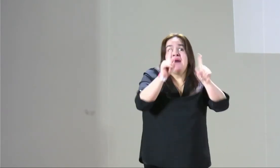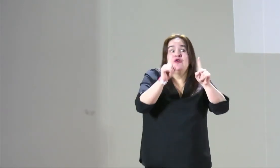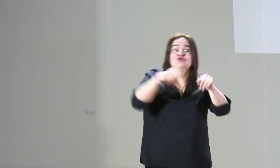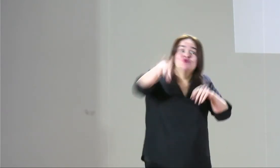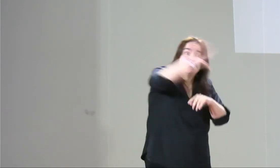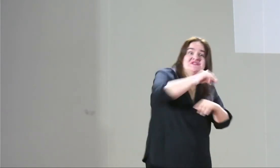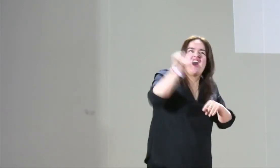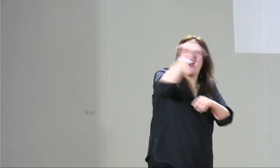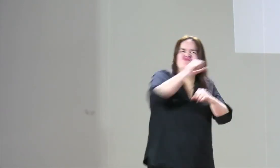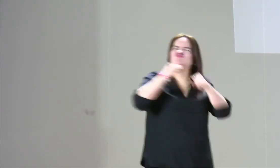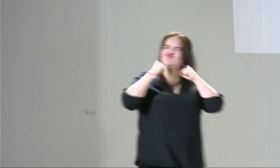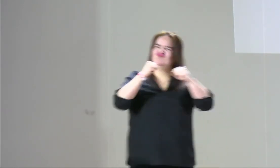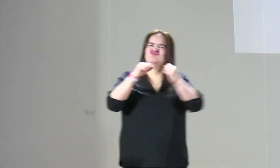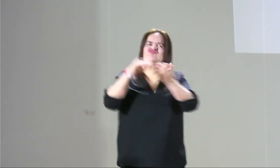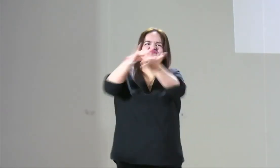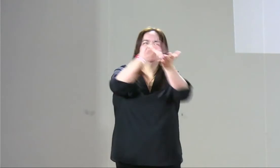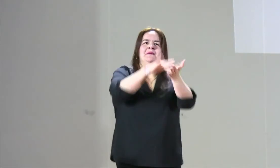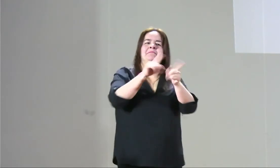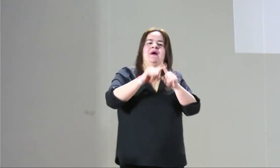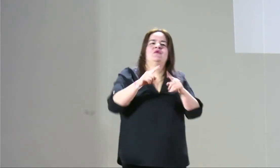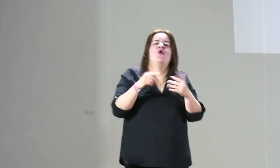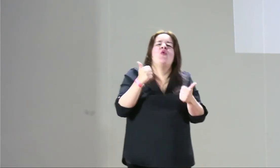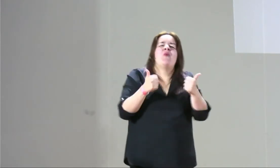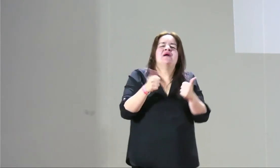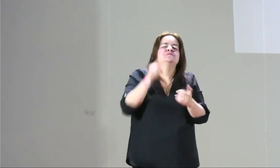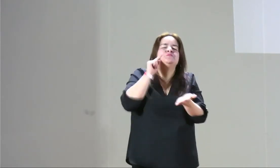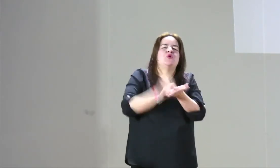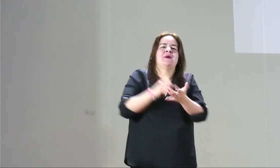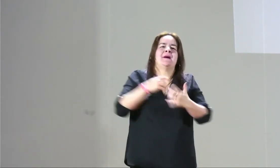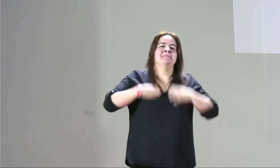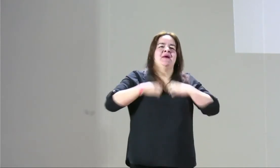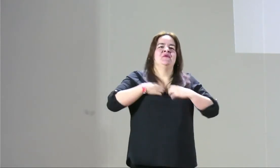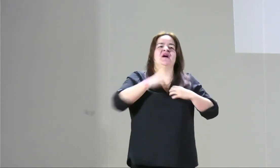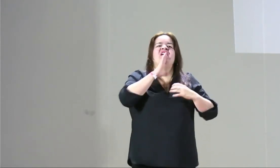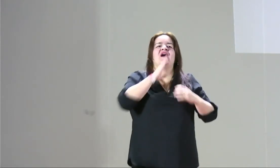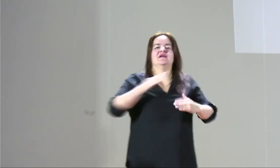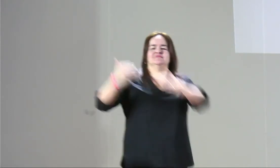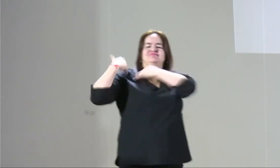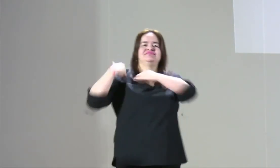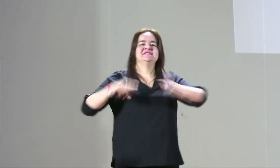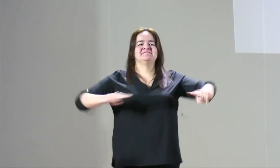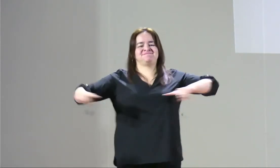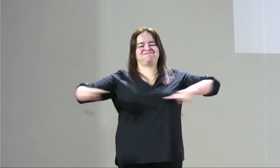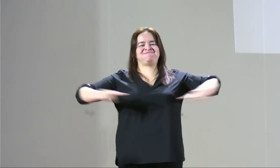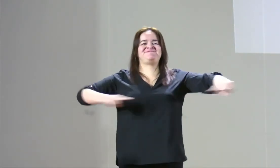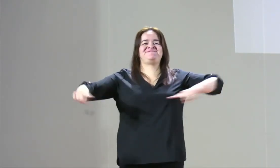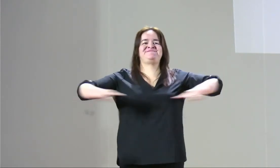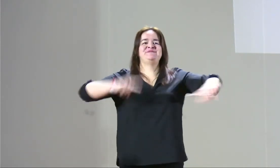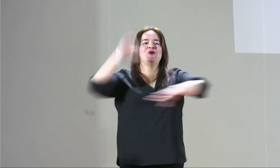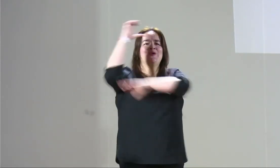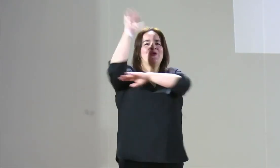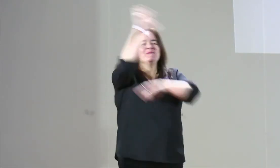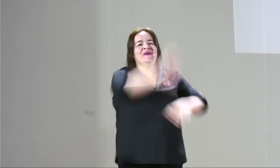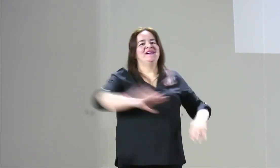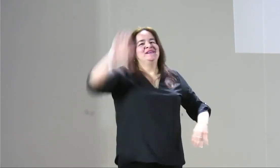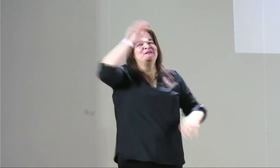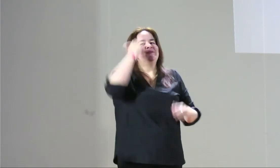en 2022 y aún nos falta mucho por trabajar. Ya hay mujeres que están empoderadas, pero, ¿qué pasa? Aún se tienen miedos.